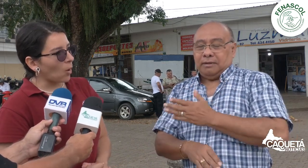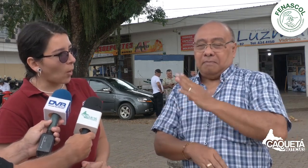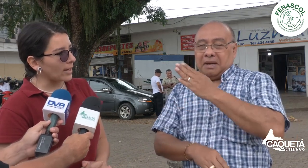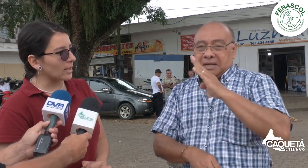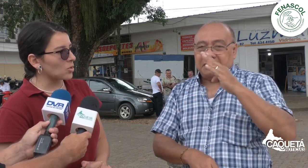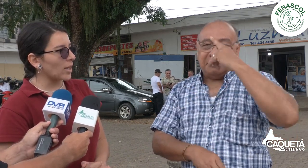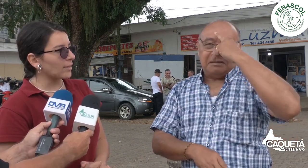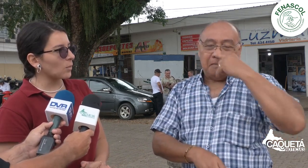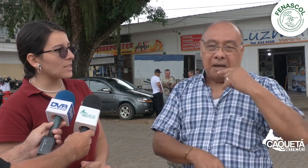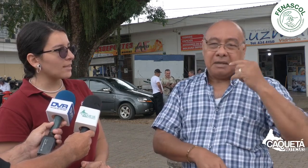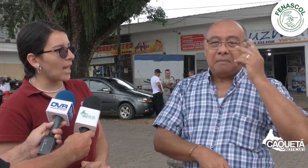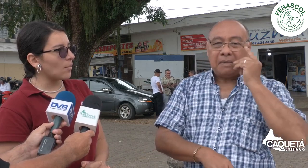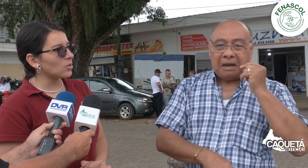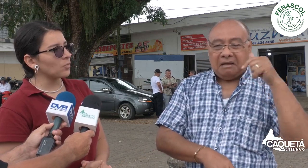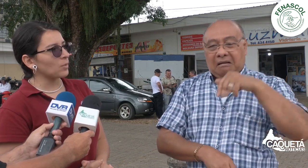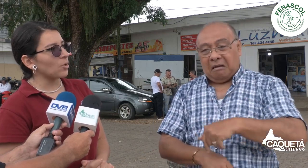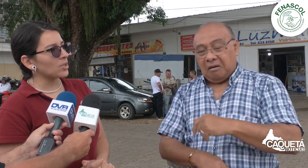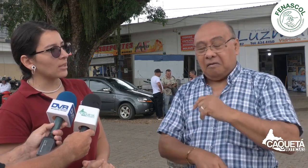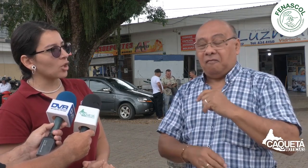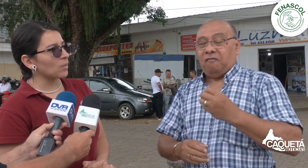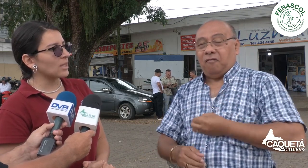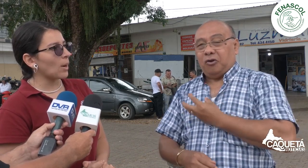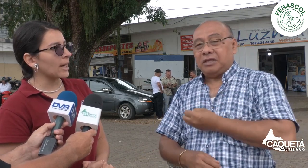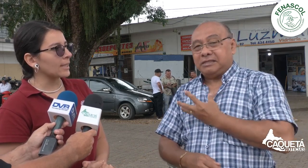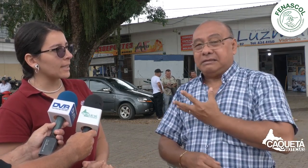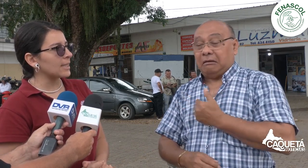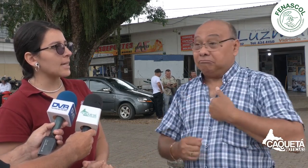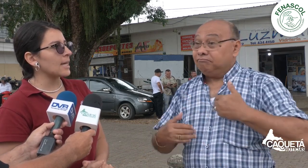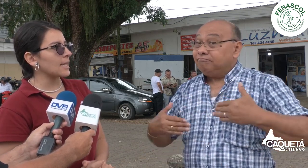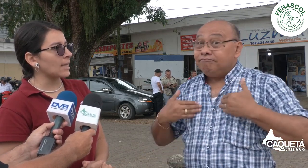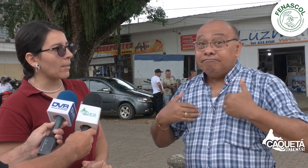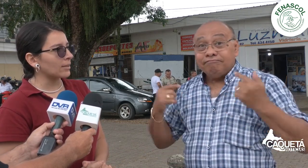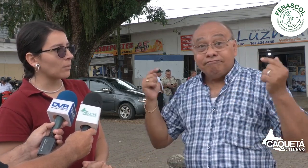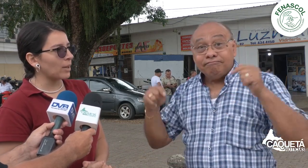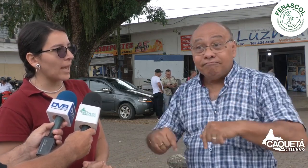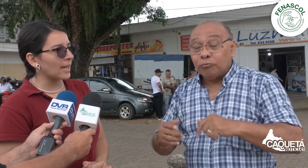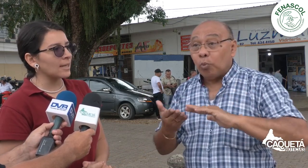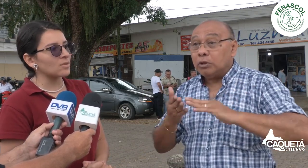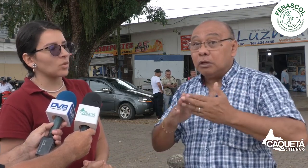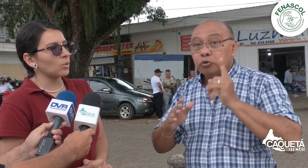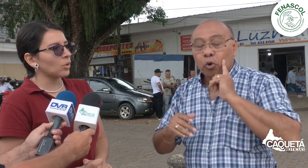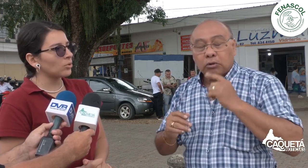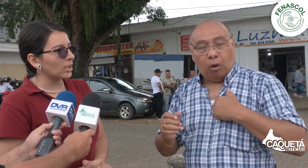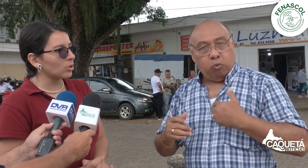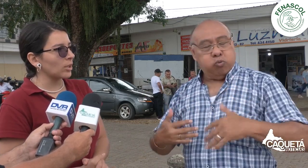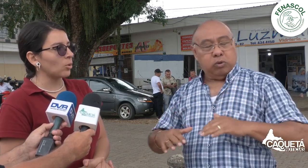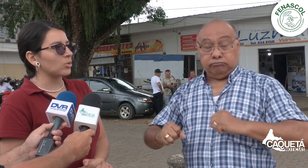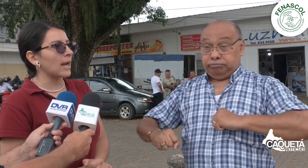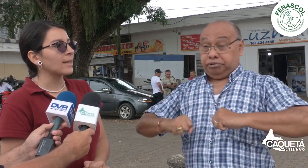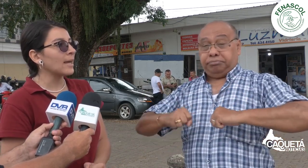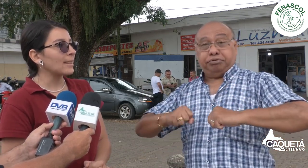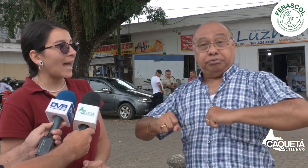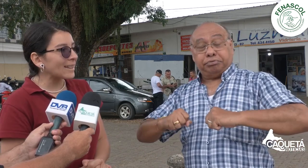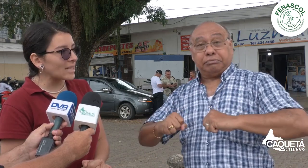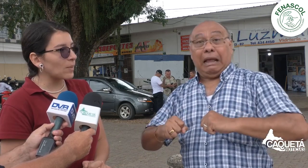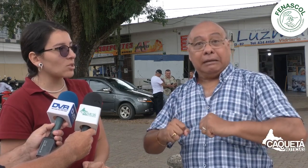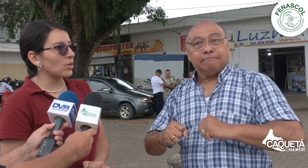cuarta ciudad que visitamos. Fuimos anteriormente a Barranquilla, Santa Marta y Pereira y estoy muy contento de encontrar tantas personas